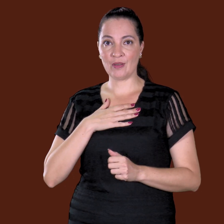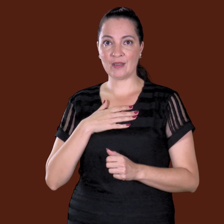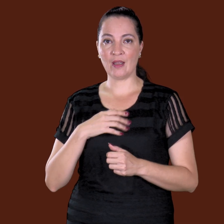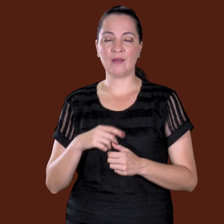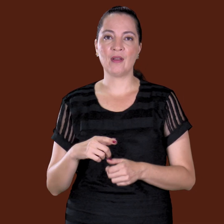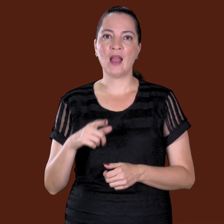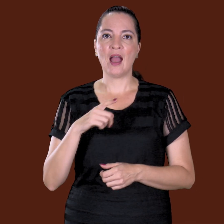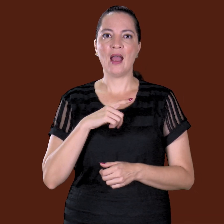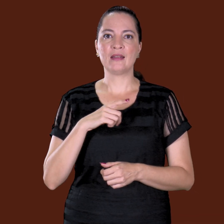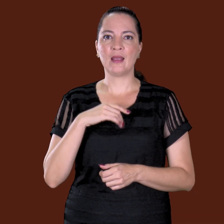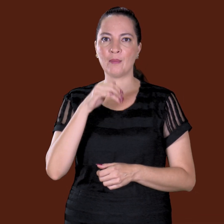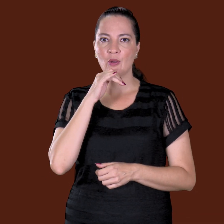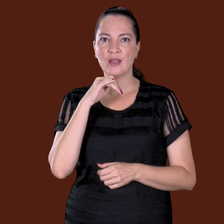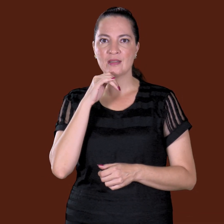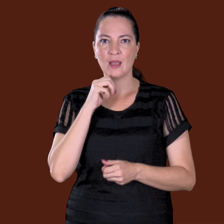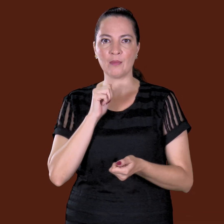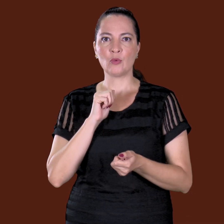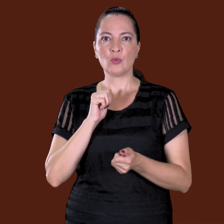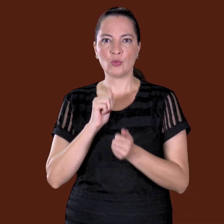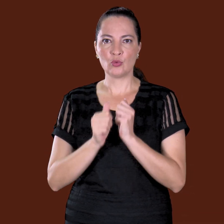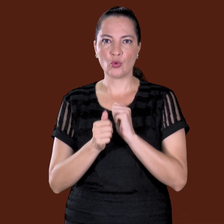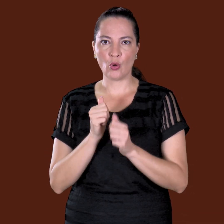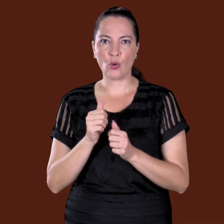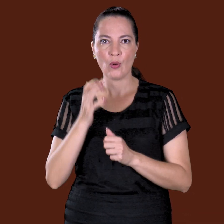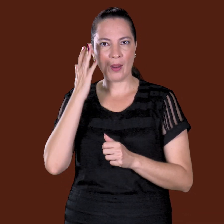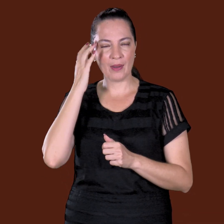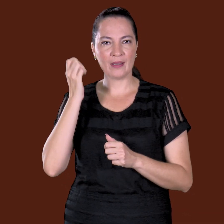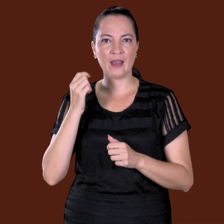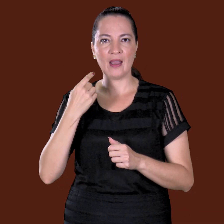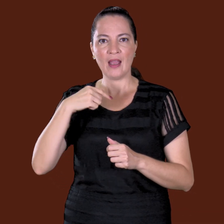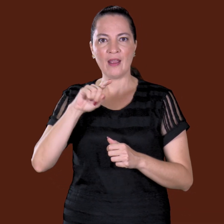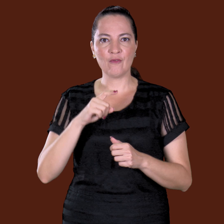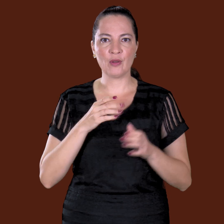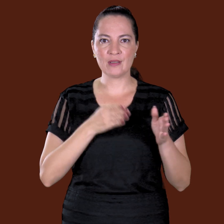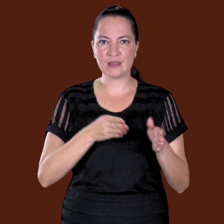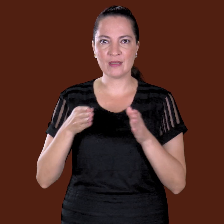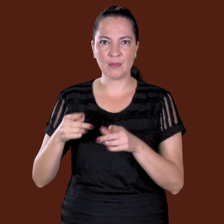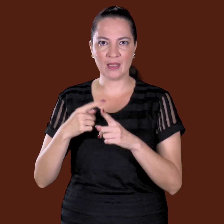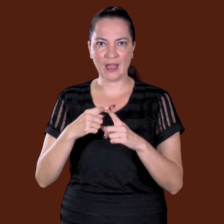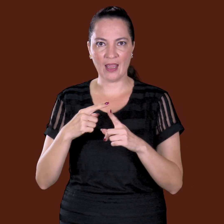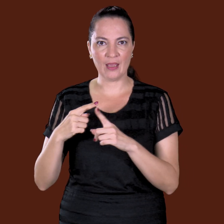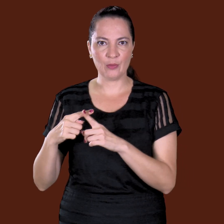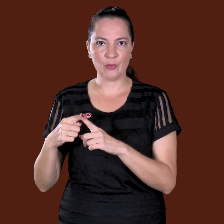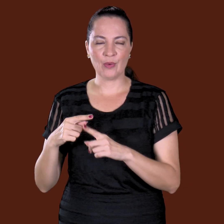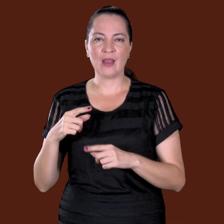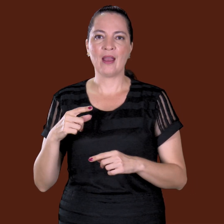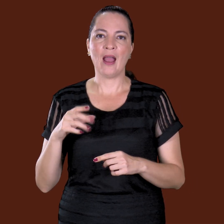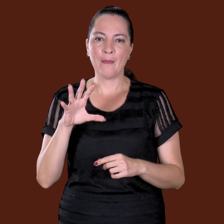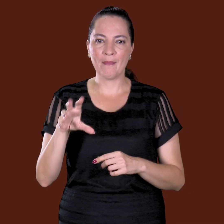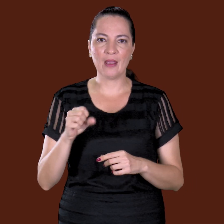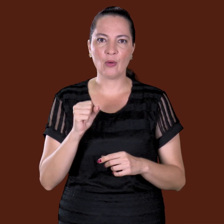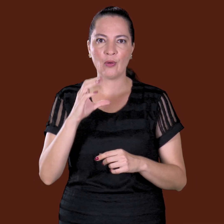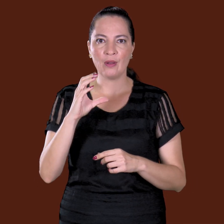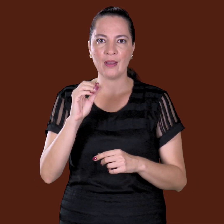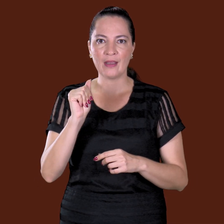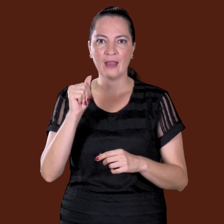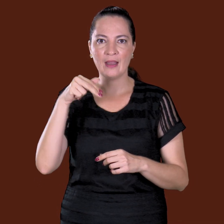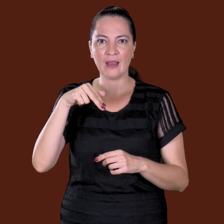Eles tinham um jogo tipo amanhã que passar de trás no cemitério tinha uma canelona lá de gente no cemitério. Pegou a canela,